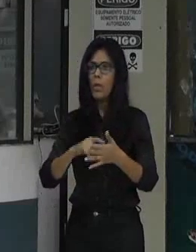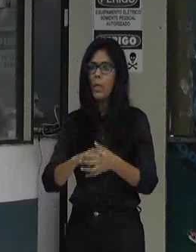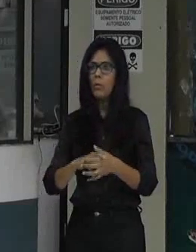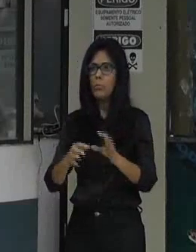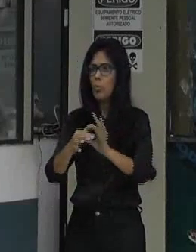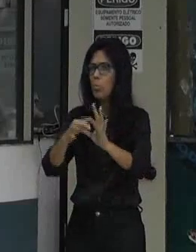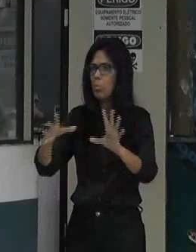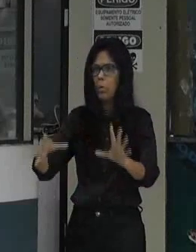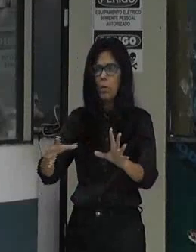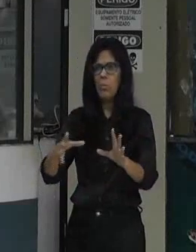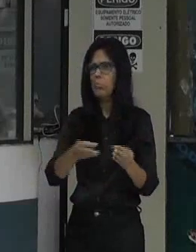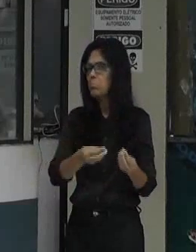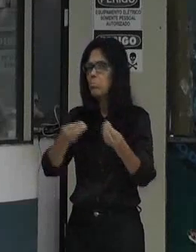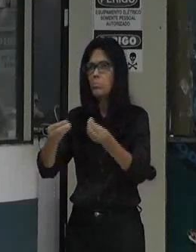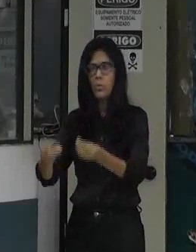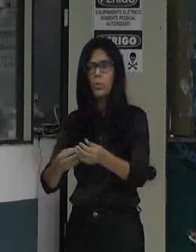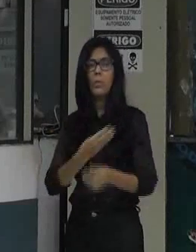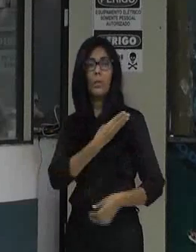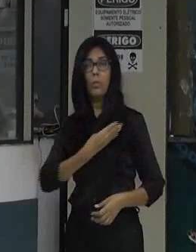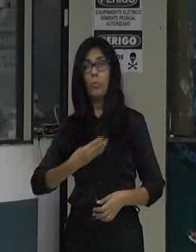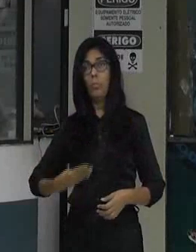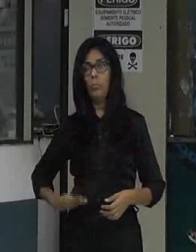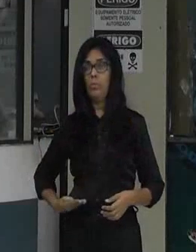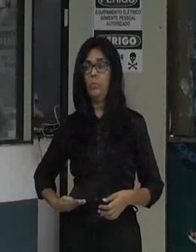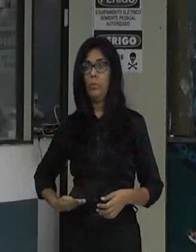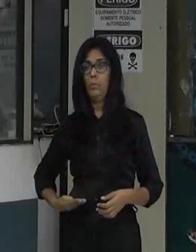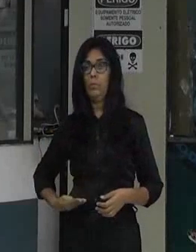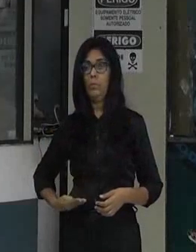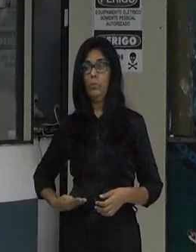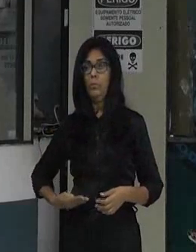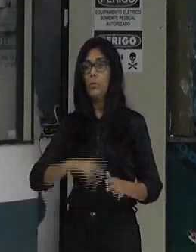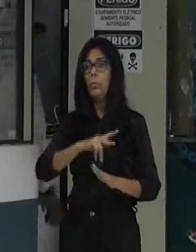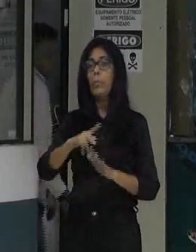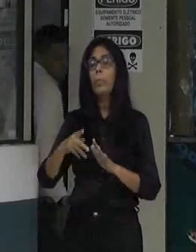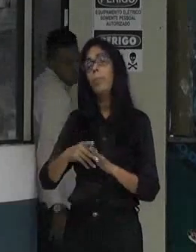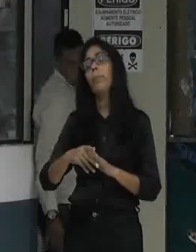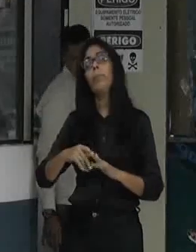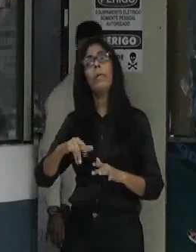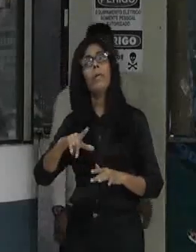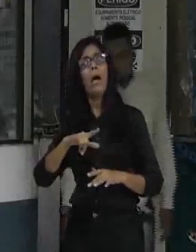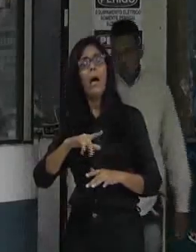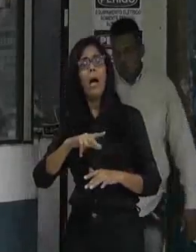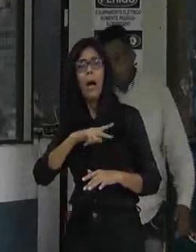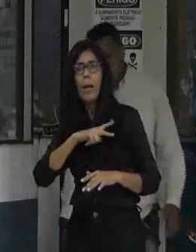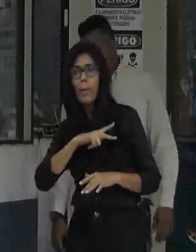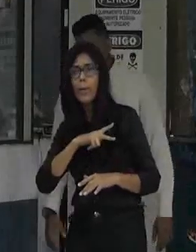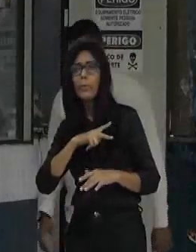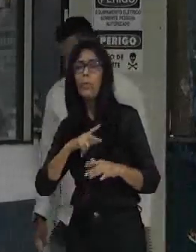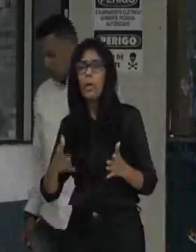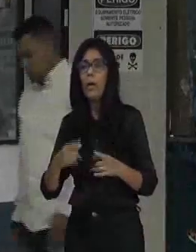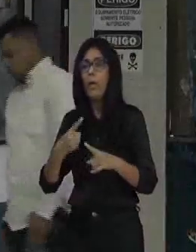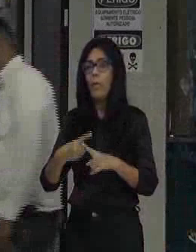empresas são empresas privadas e que ninguém conta que elas ganham dinheiro delas. É uma empresa que está prestando serviço, mas que tem